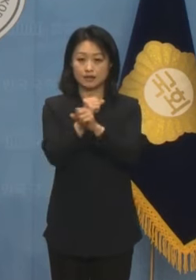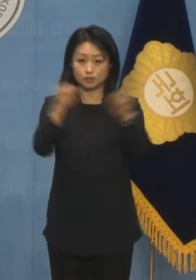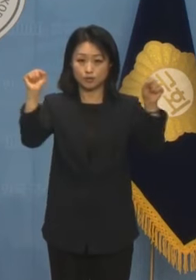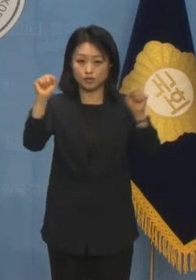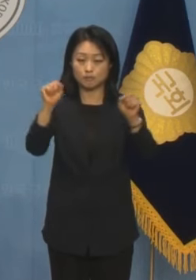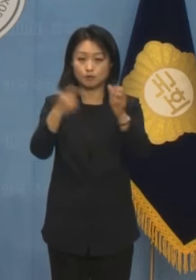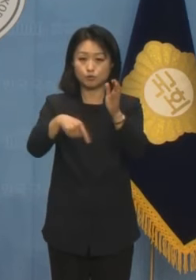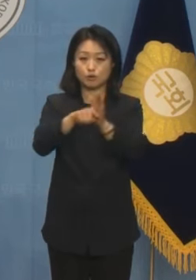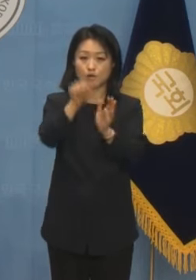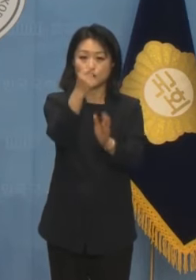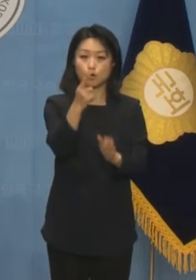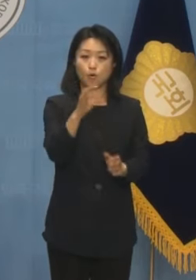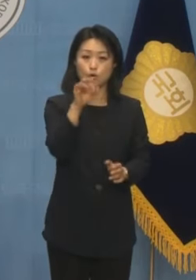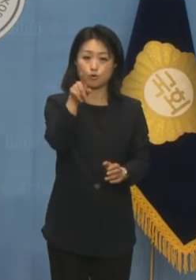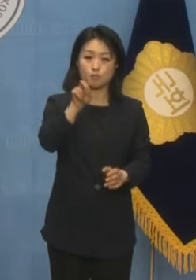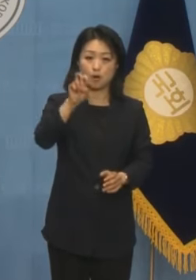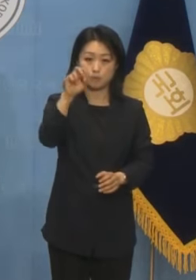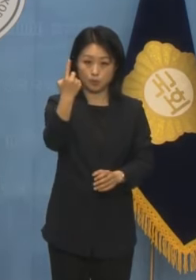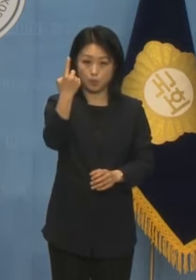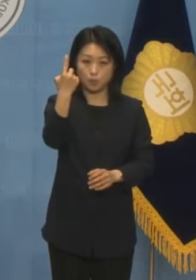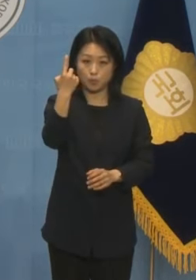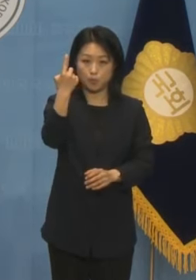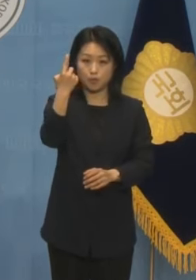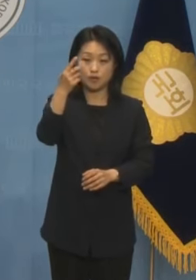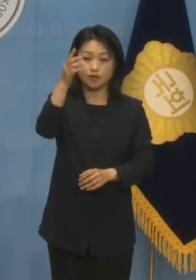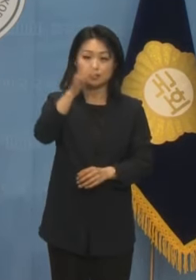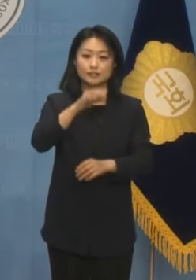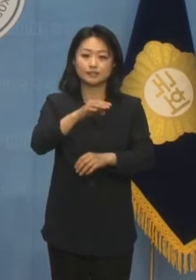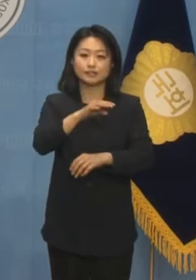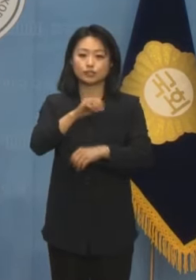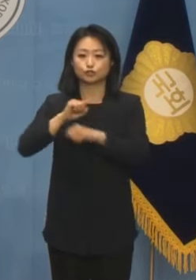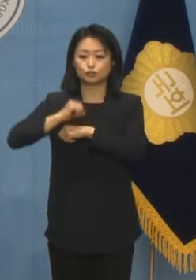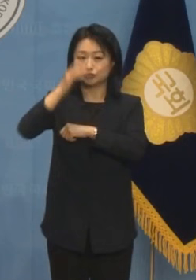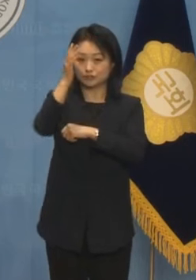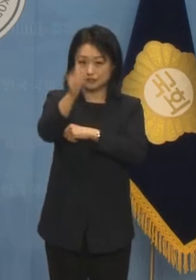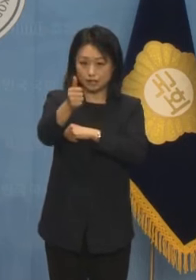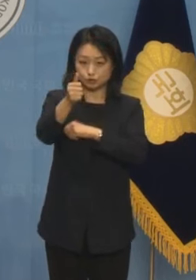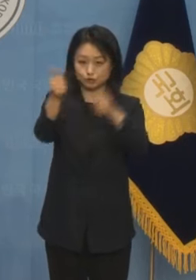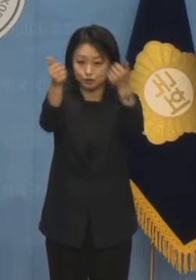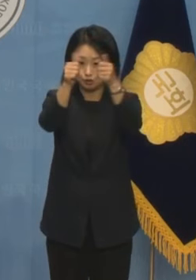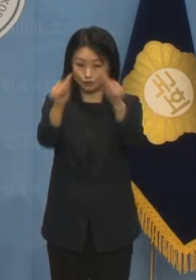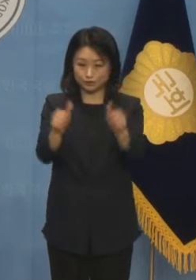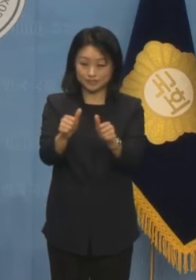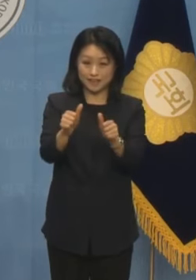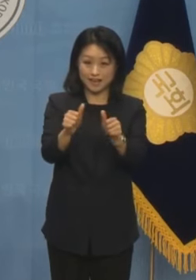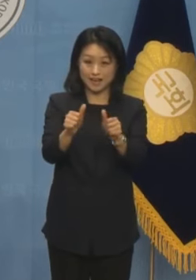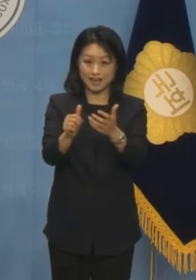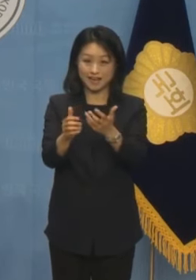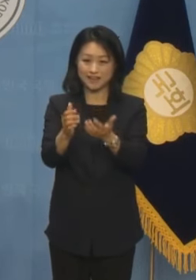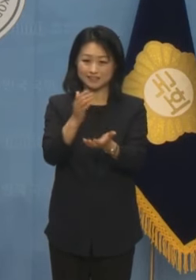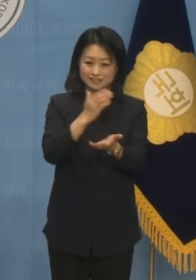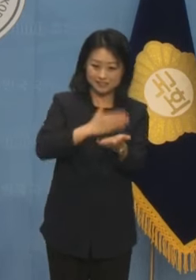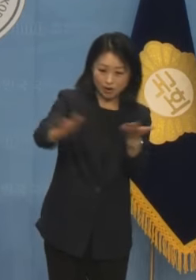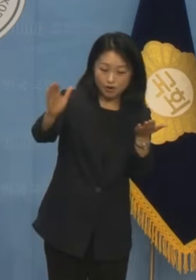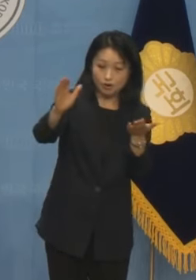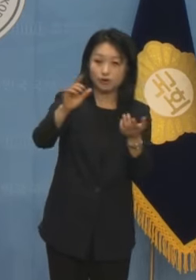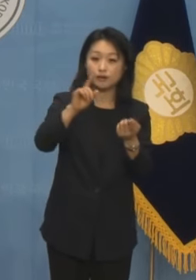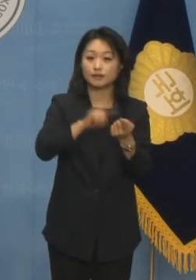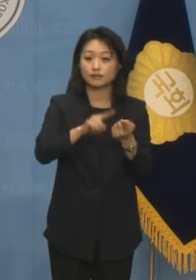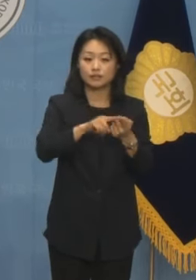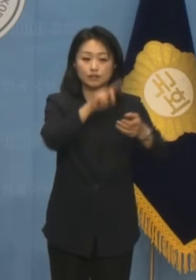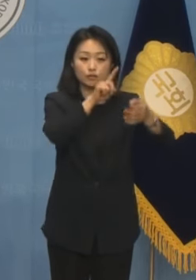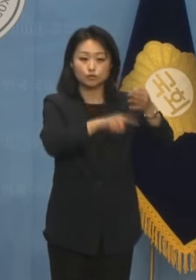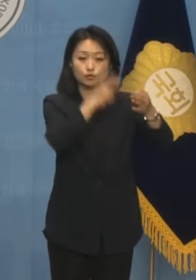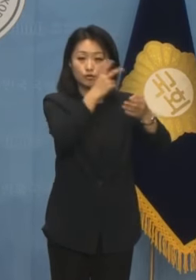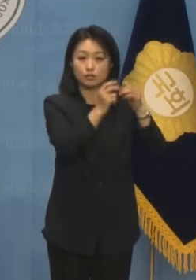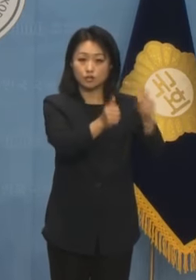홍범도 장군 기념사업회 이사장으로 독립 영웅 흉상을 철거하려는 윤석열 검찰 독재의